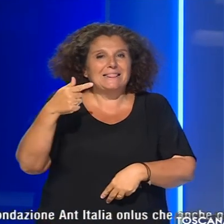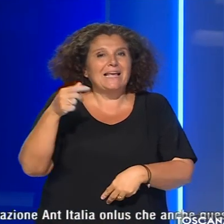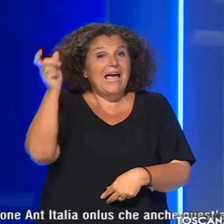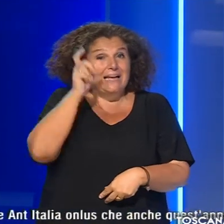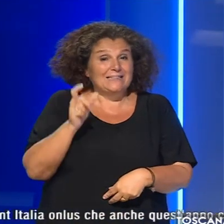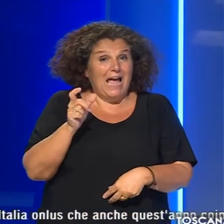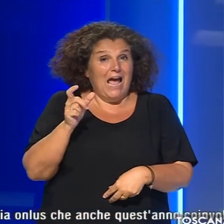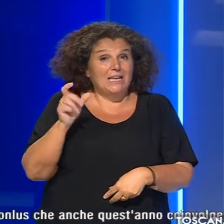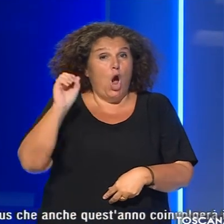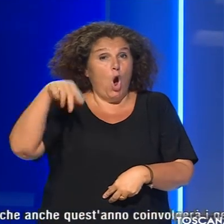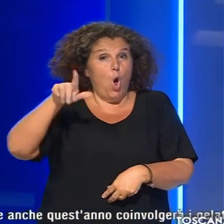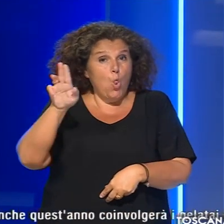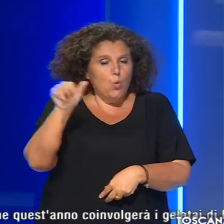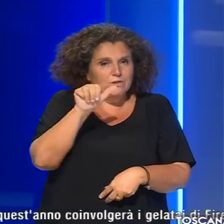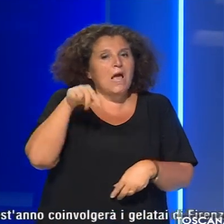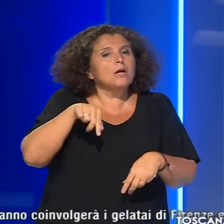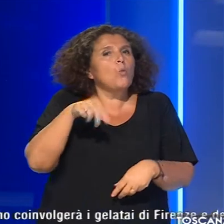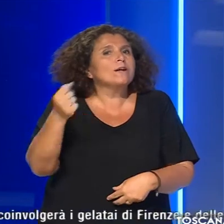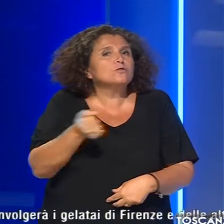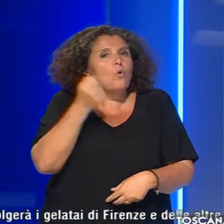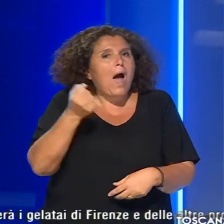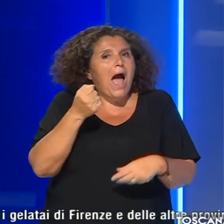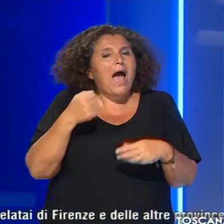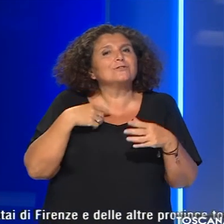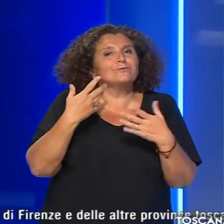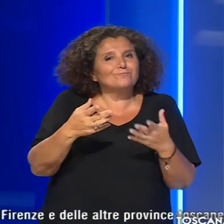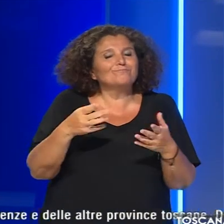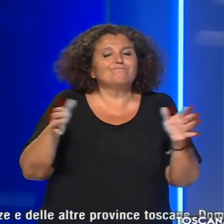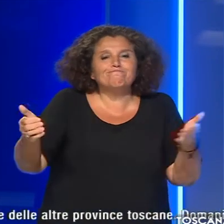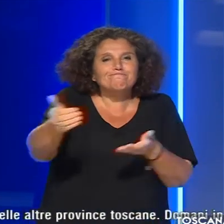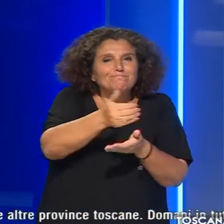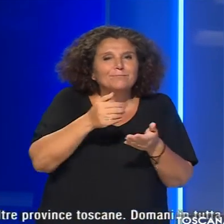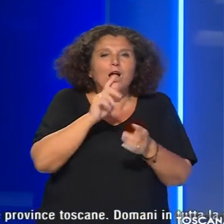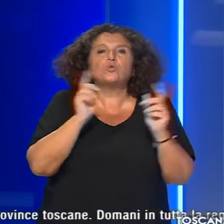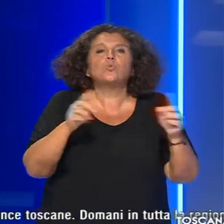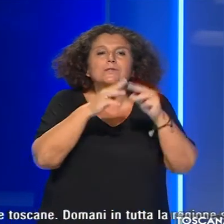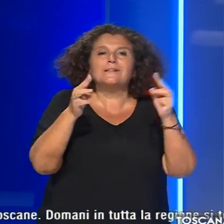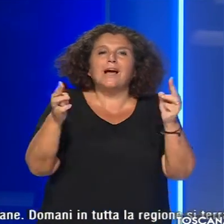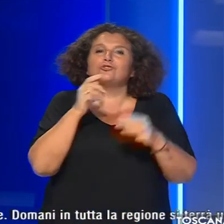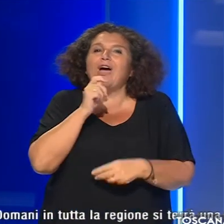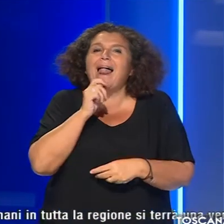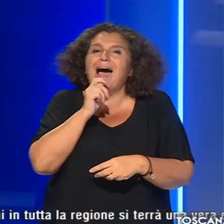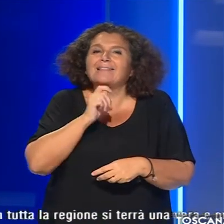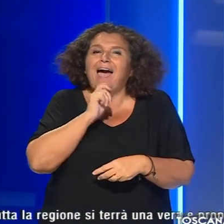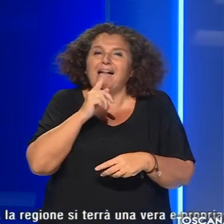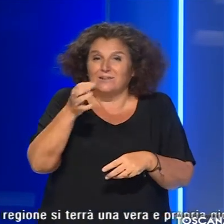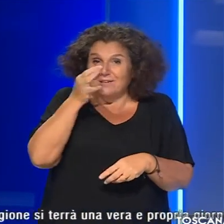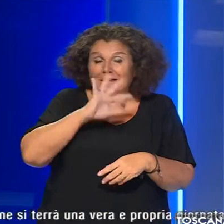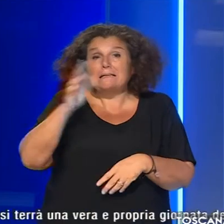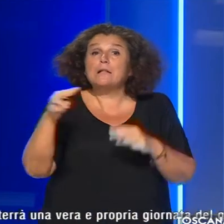Onlus che anche quest'anno coinvolgerà i gelatai di Firenze e di altre province toscane.